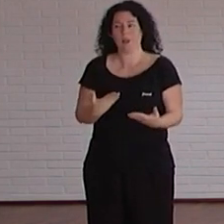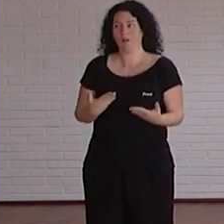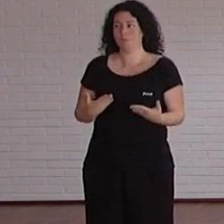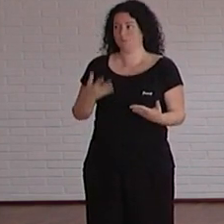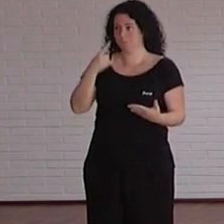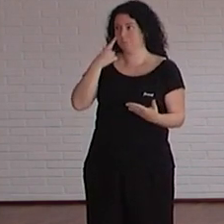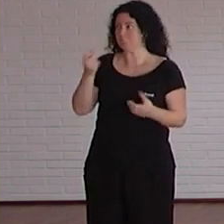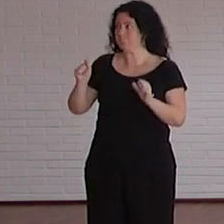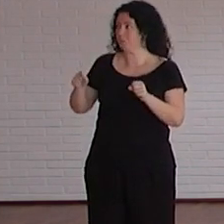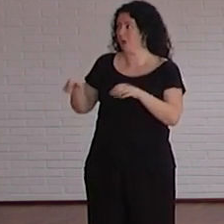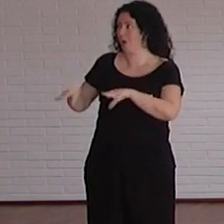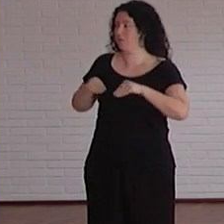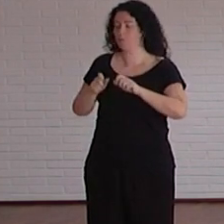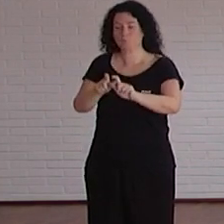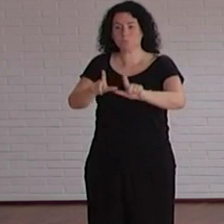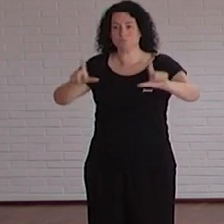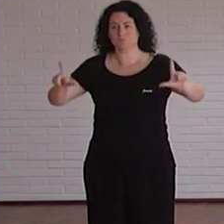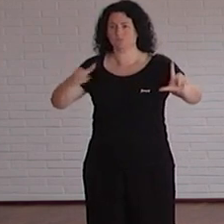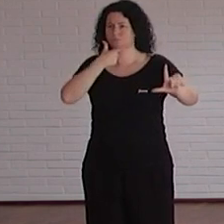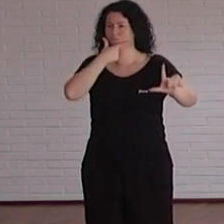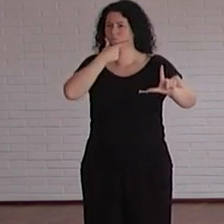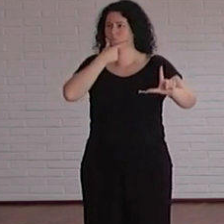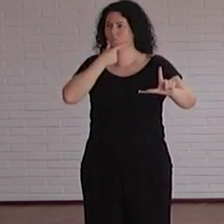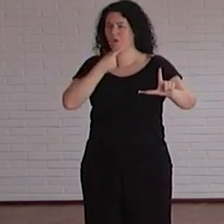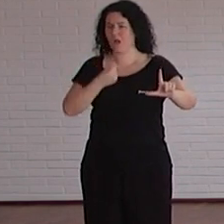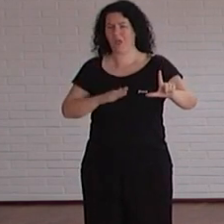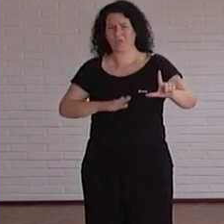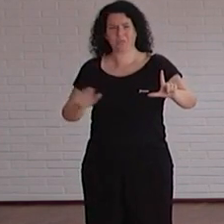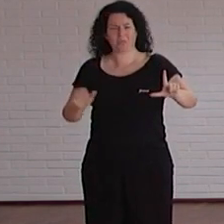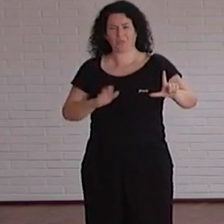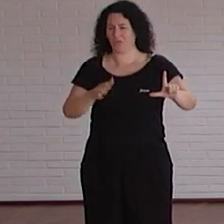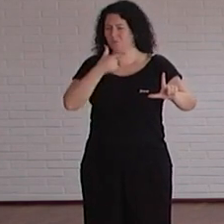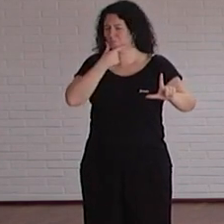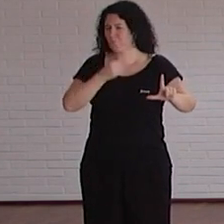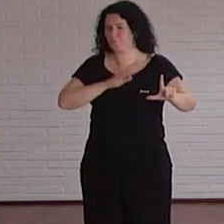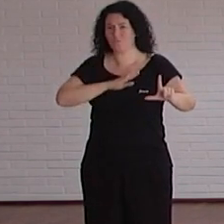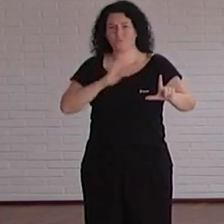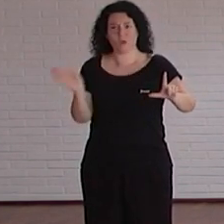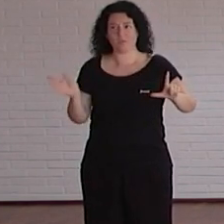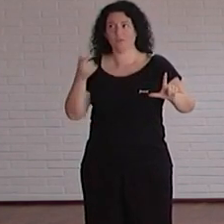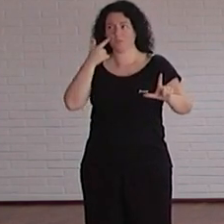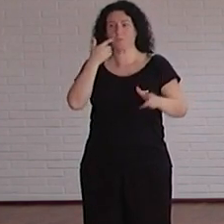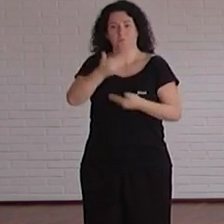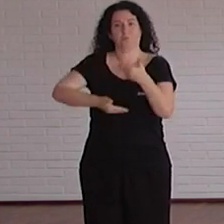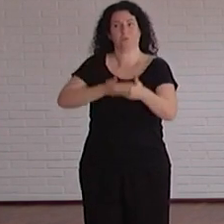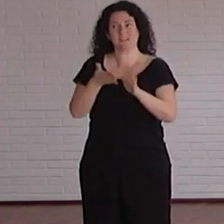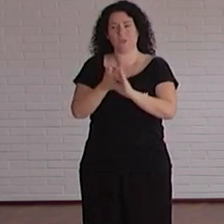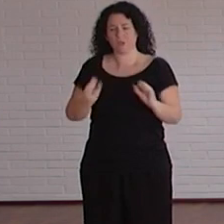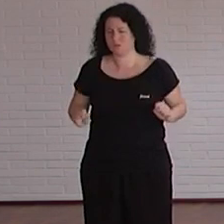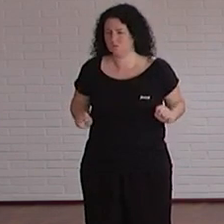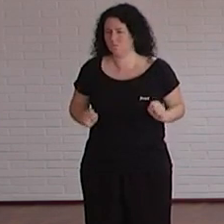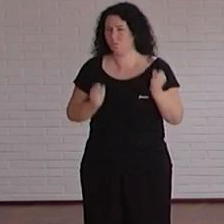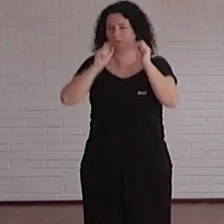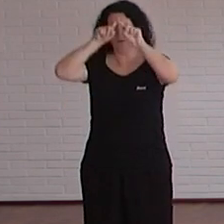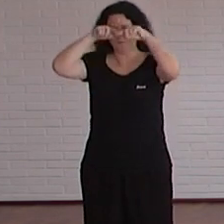muy o sea es muy fácil de hacer y entonces claro fue un paso más porque nos dimos cuenta que con muy poco esfuerzo con